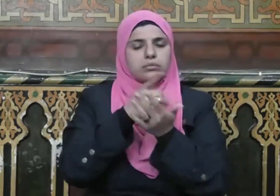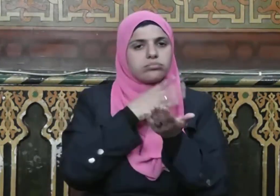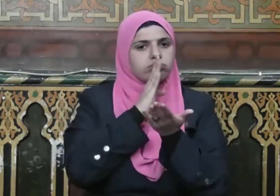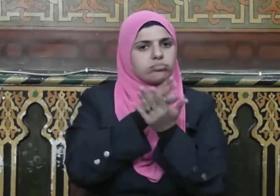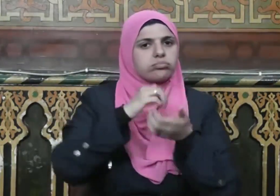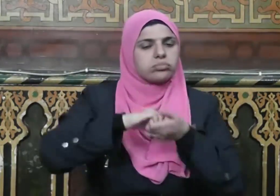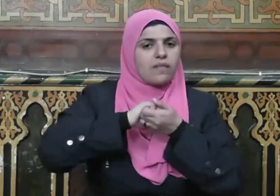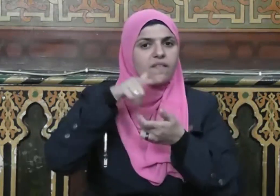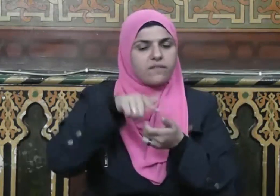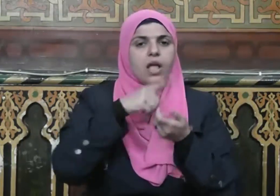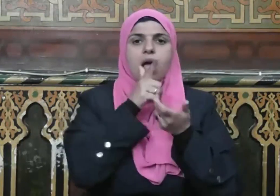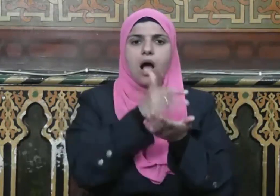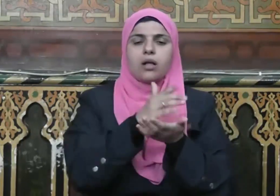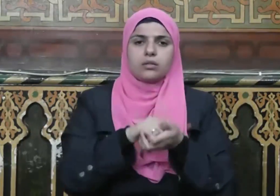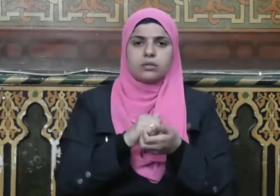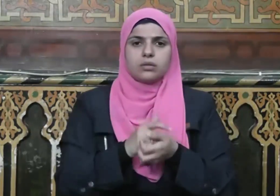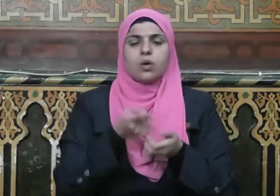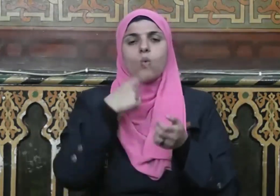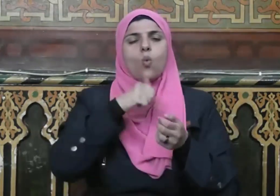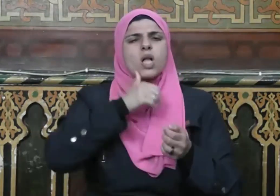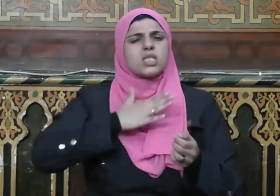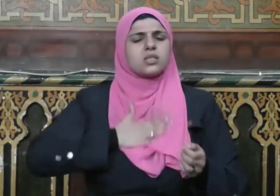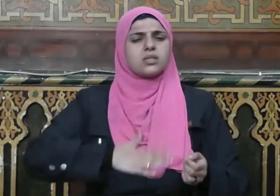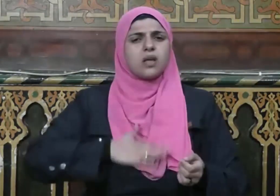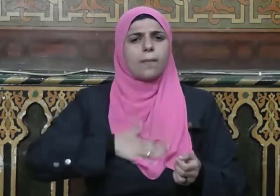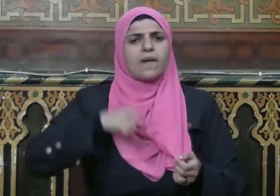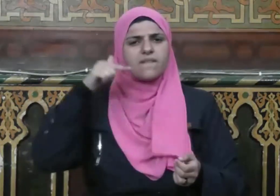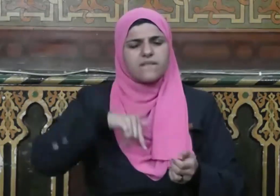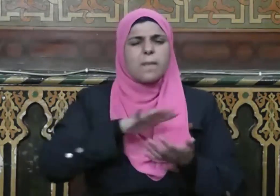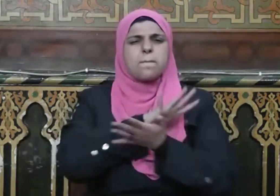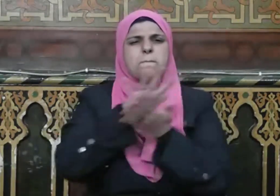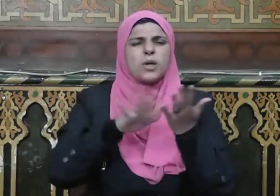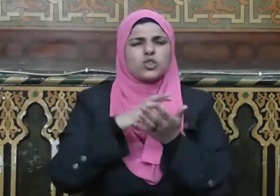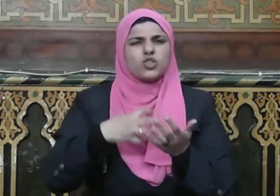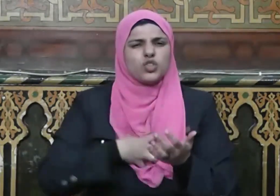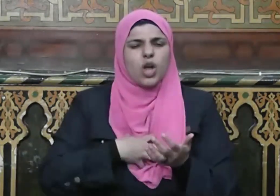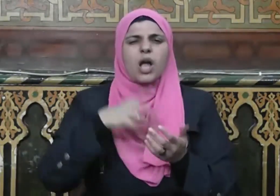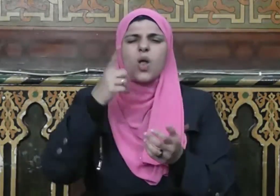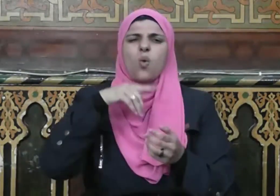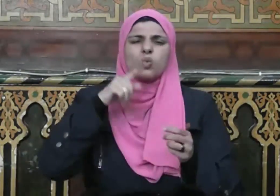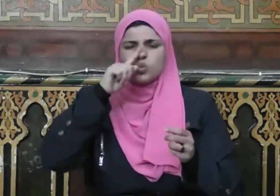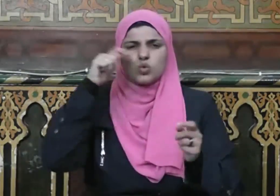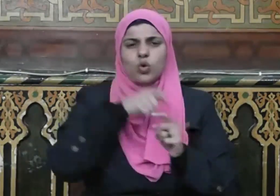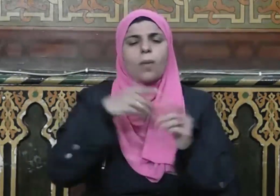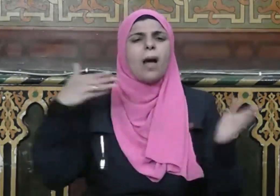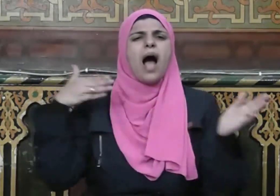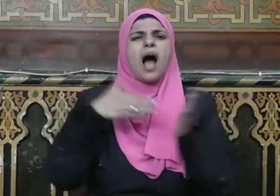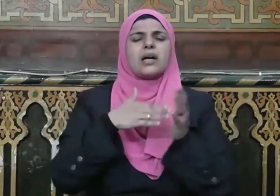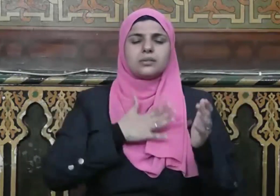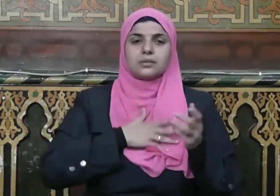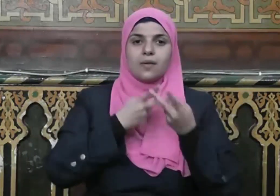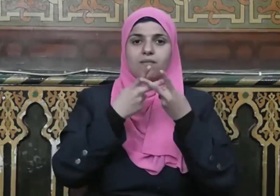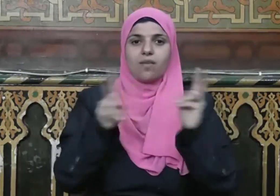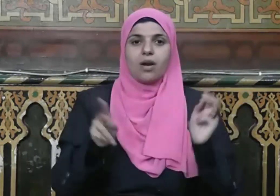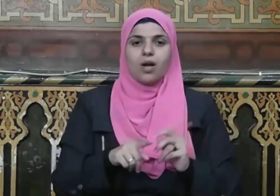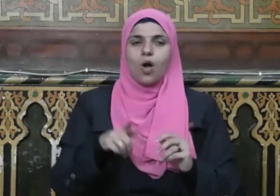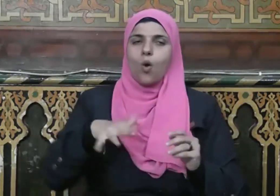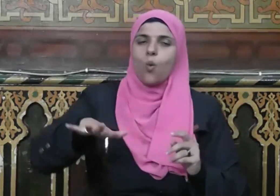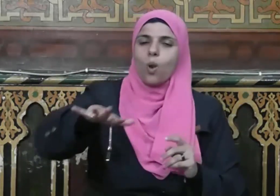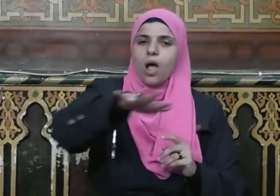عاهدوا والصابرين في البأساء والضراء وحين البأس أولئك الذين